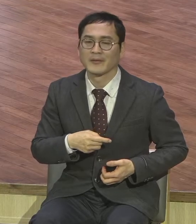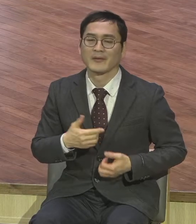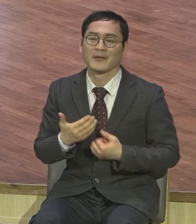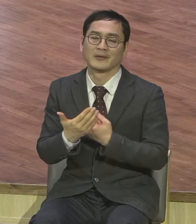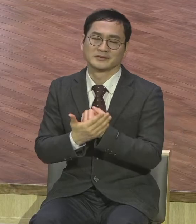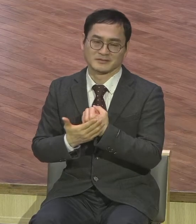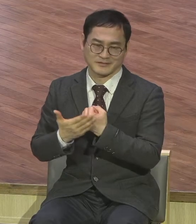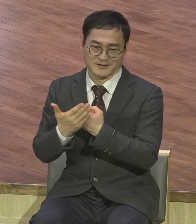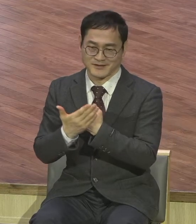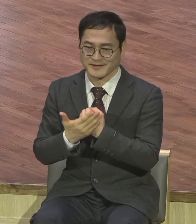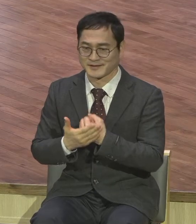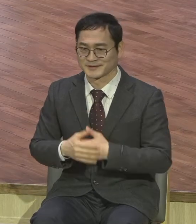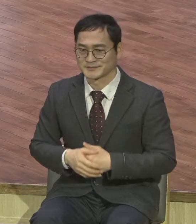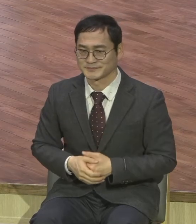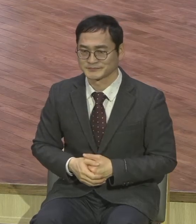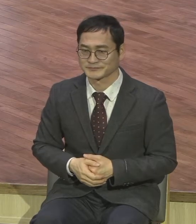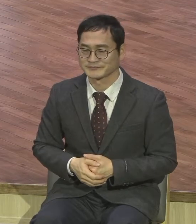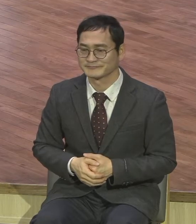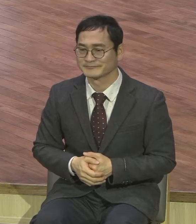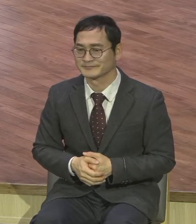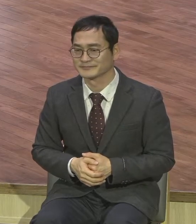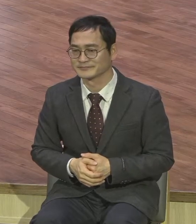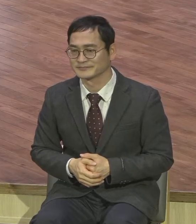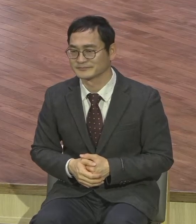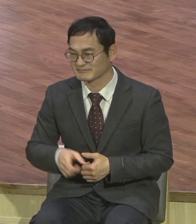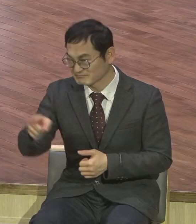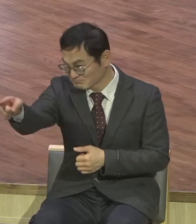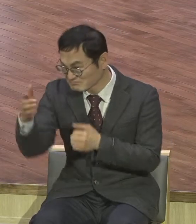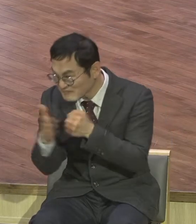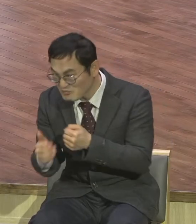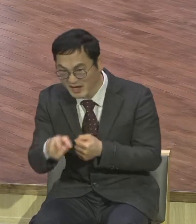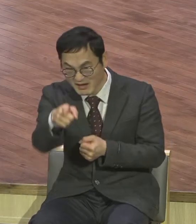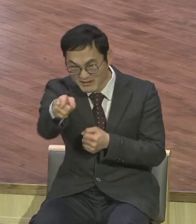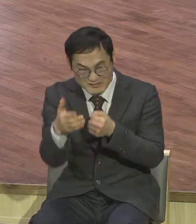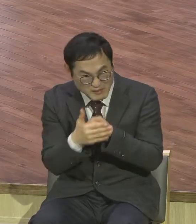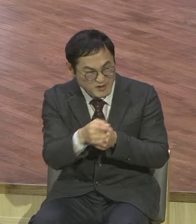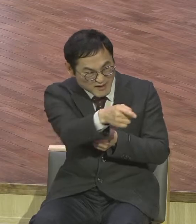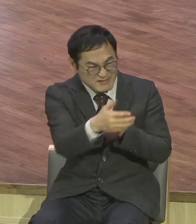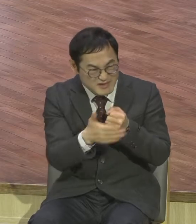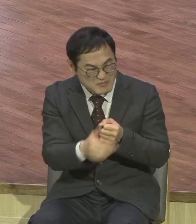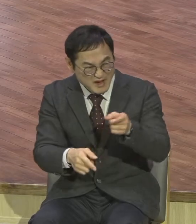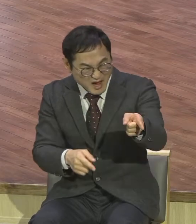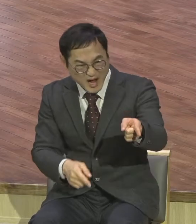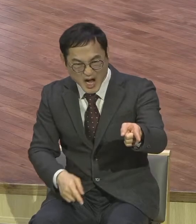장로가 권사가 왜 저래 실족해요